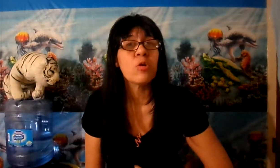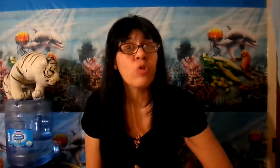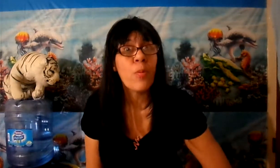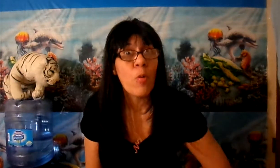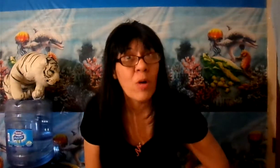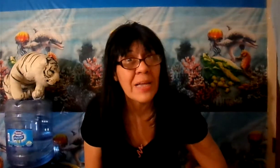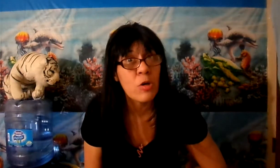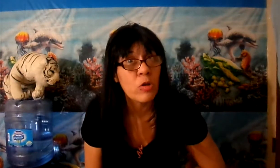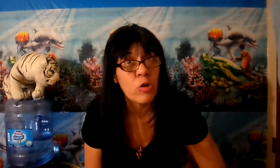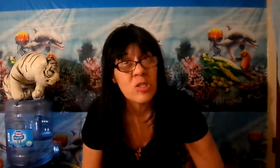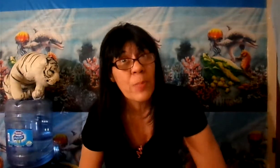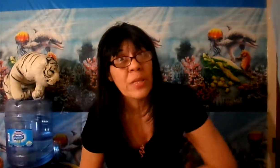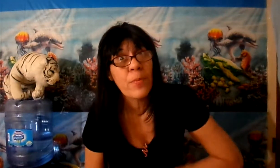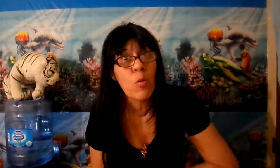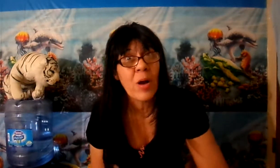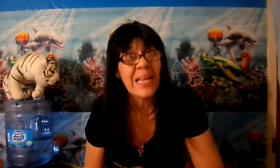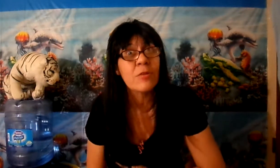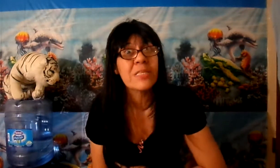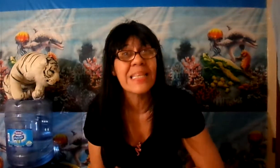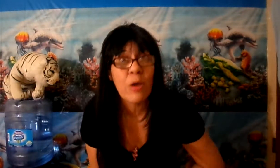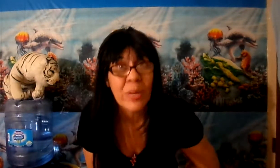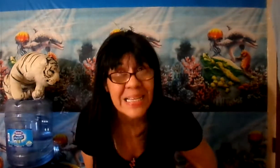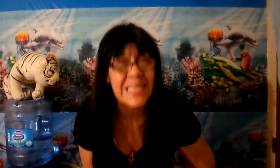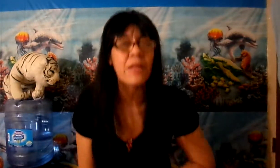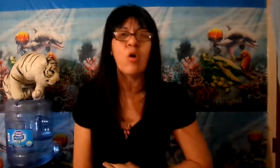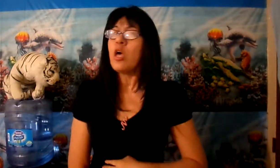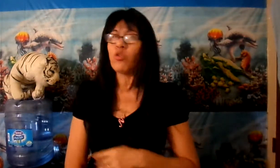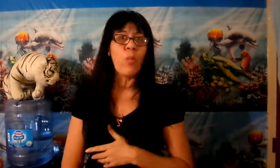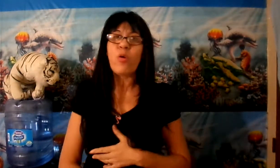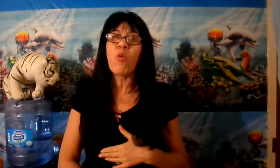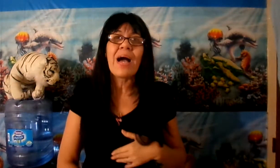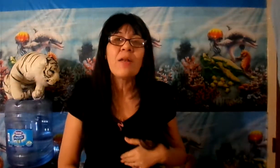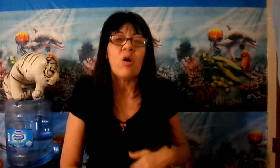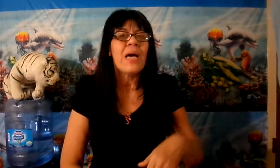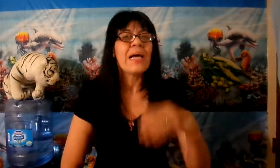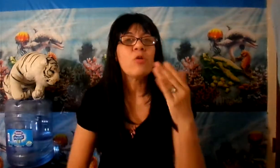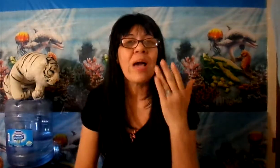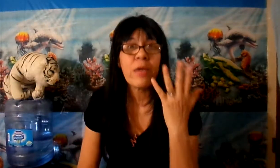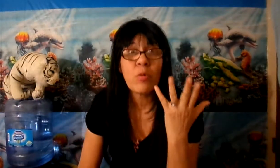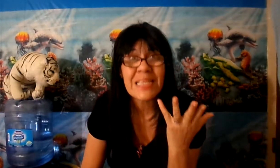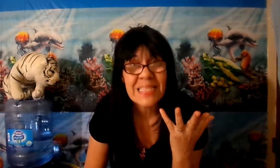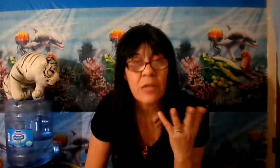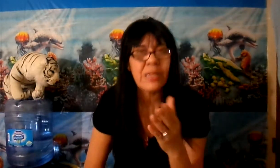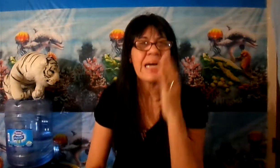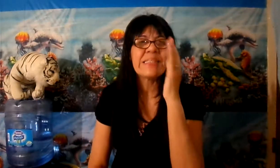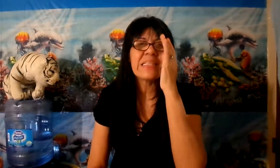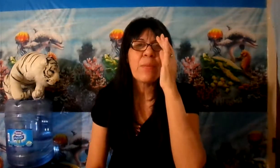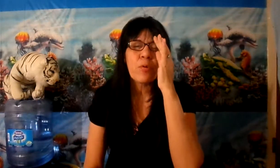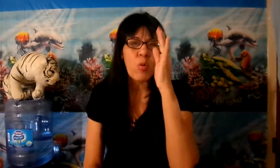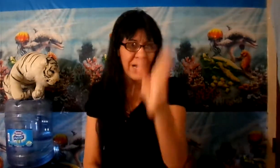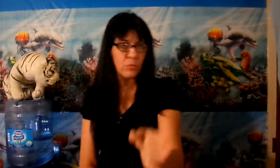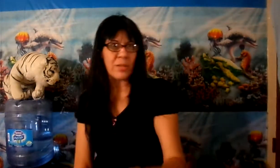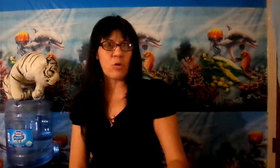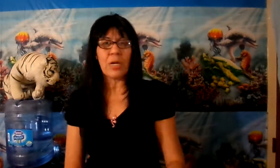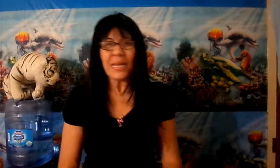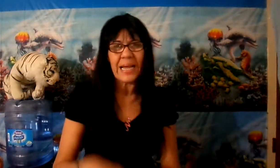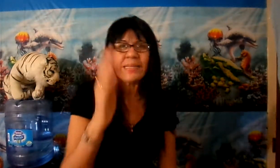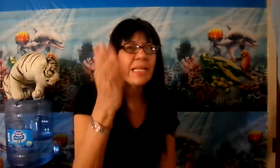uno provoca a Dios, a Dios no se puede provocar, a Dios tiene que obedecerlo, no provocarlo. A Dios hay que obedecerlo y la gente está provocando a Dios. La gente le